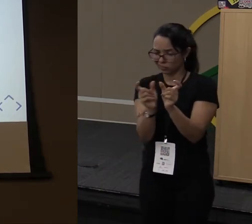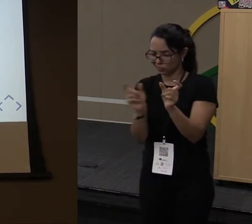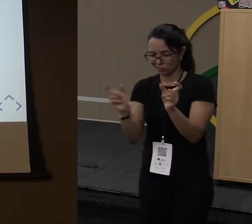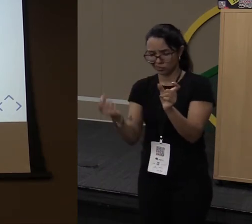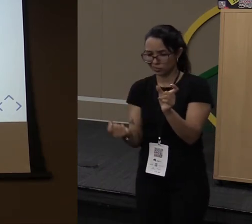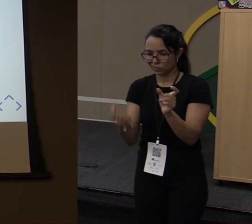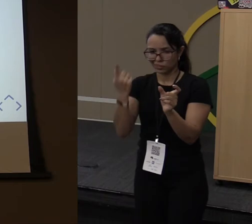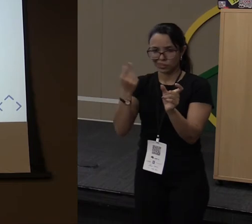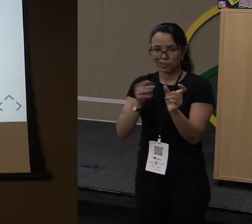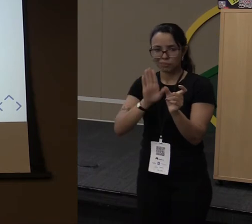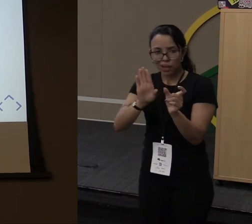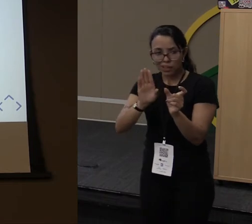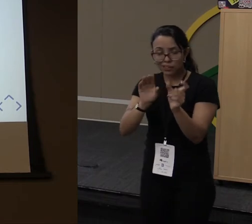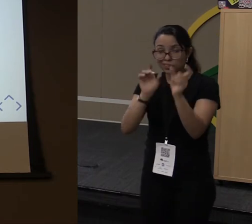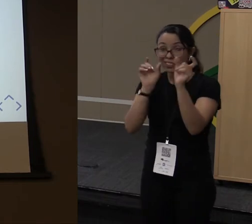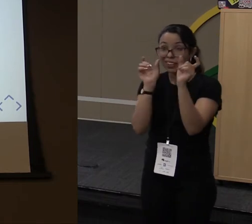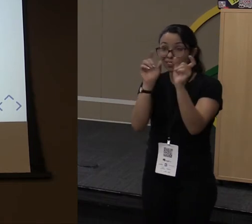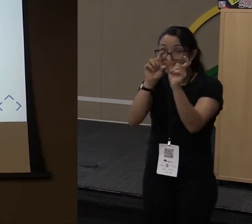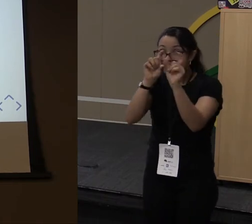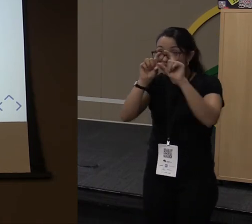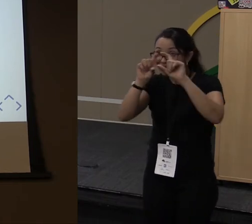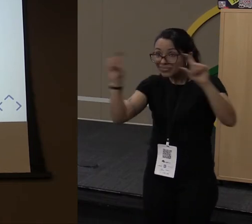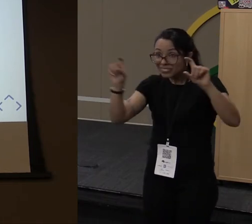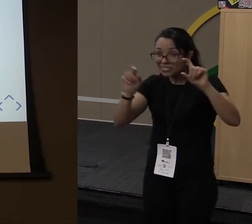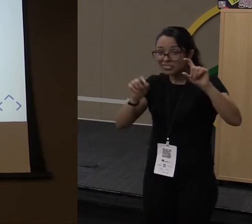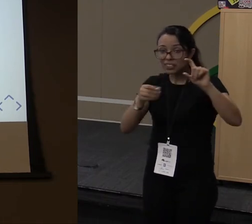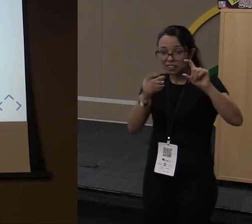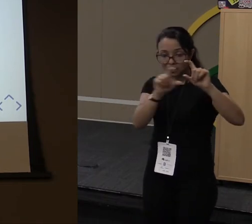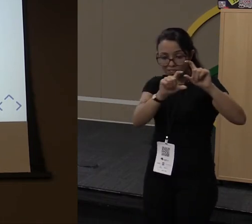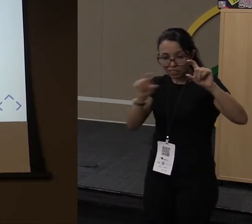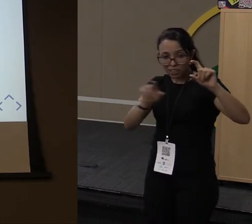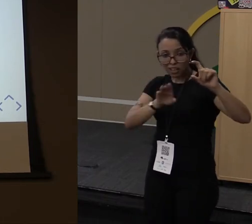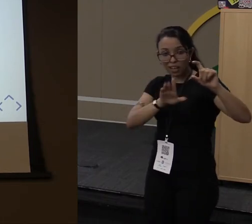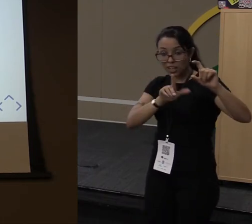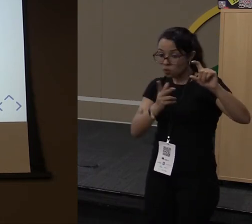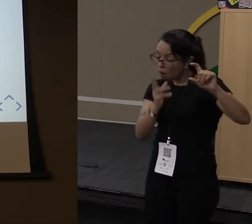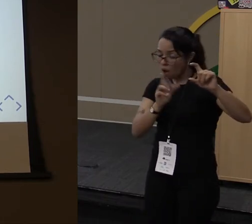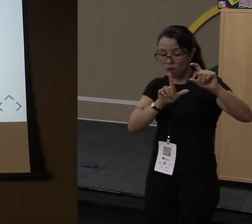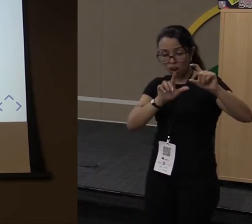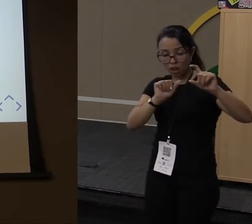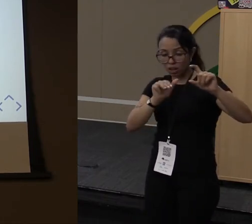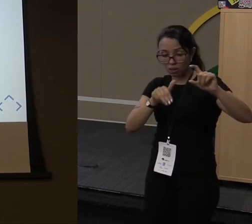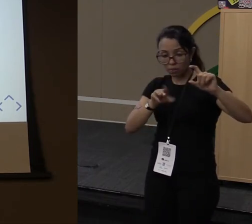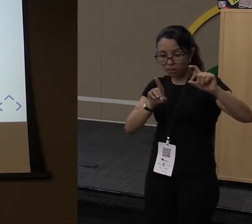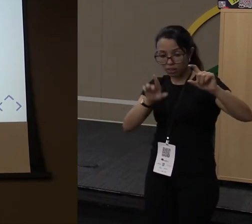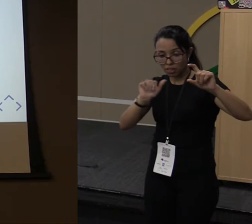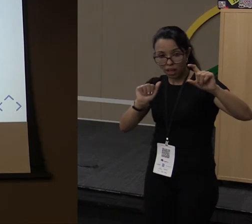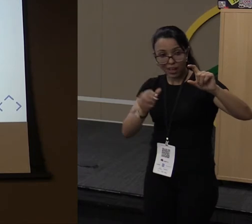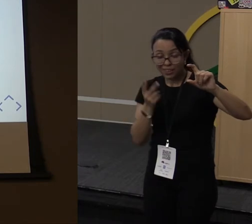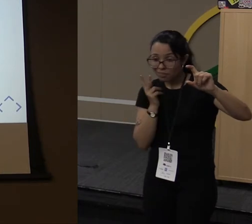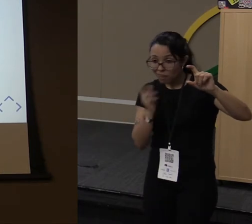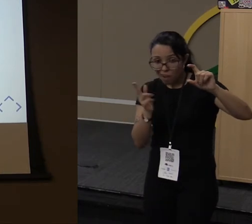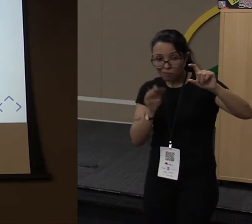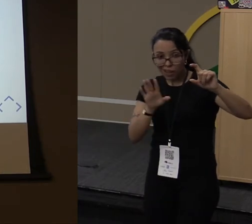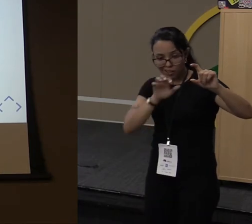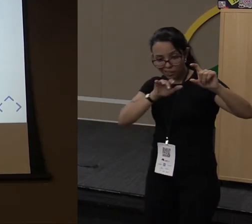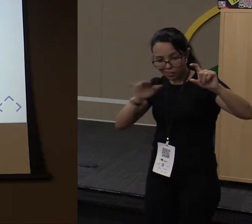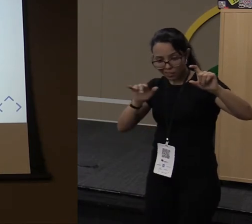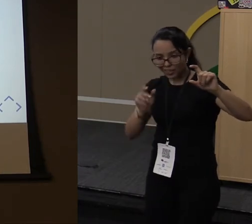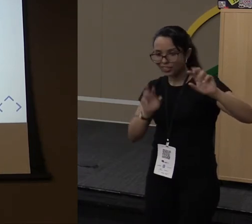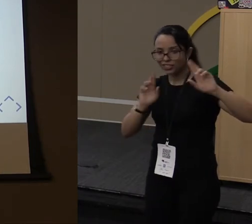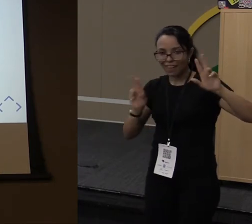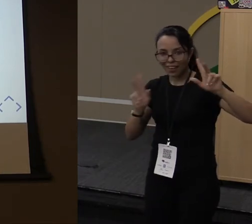faria, só que é escrita de outra forma. Então, como eu não gosto muito, eu não vou explicar porque seria chover no meu olhado.